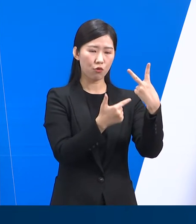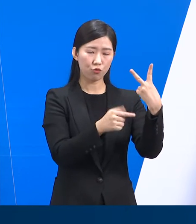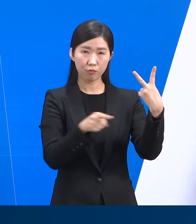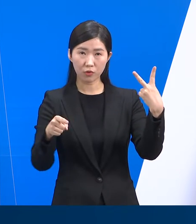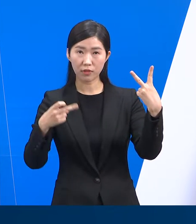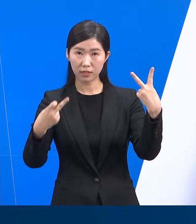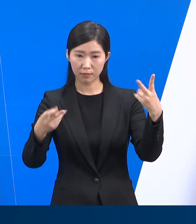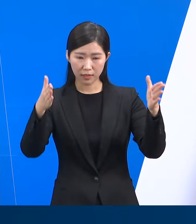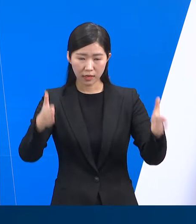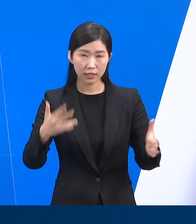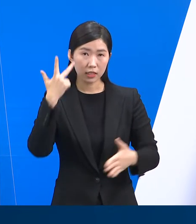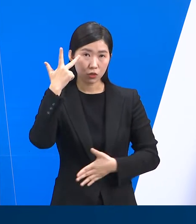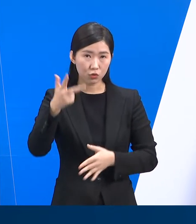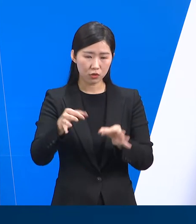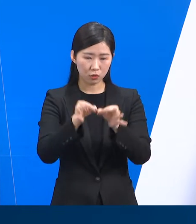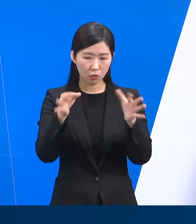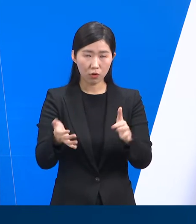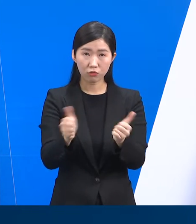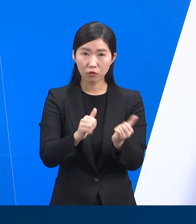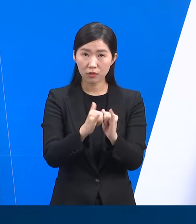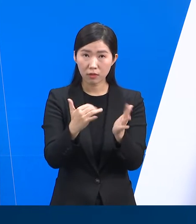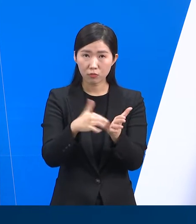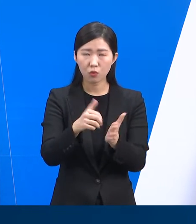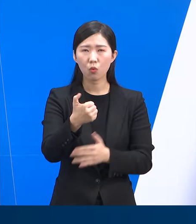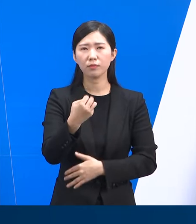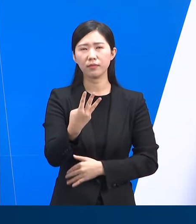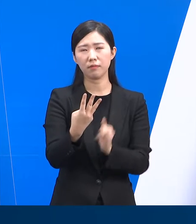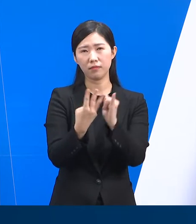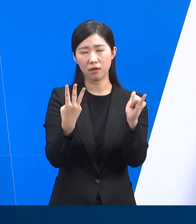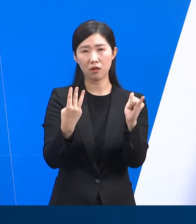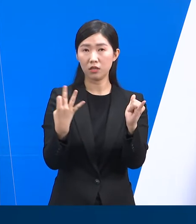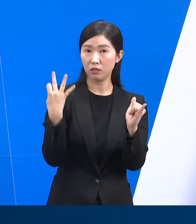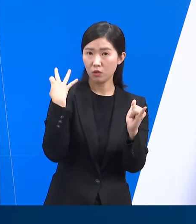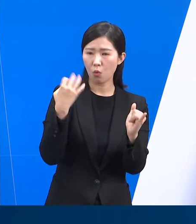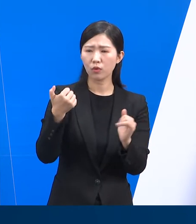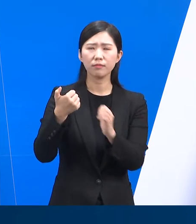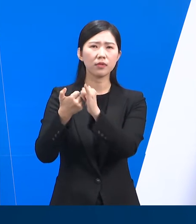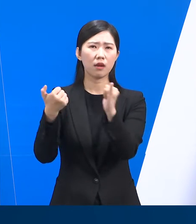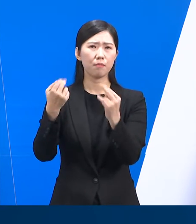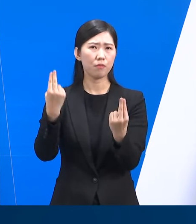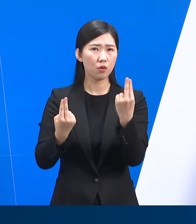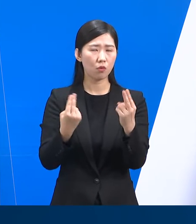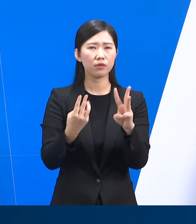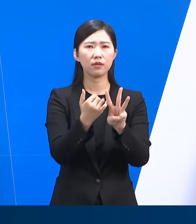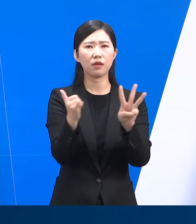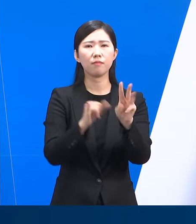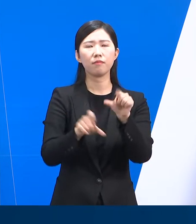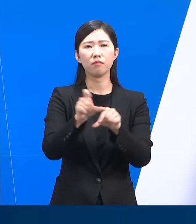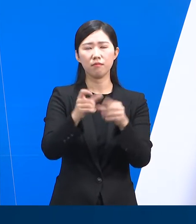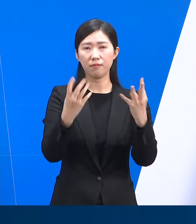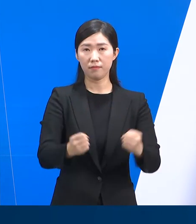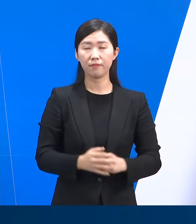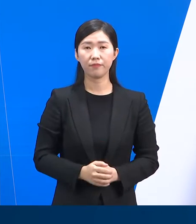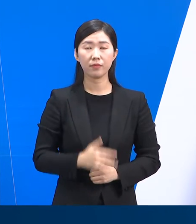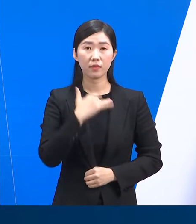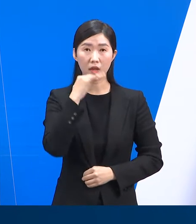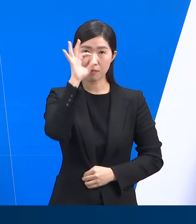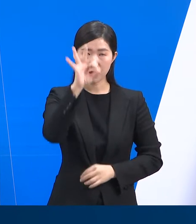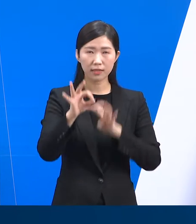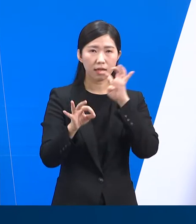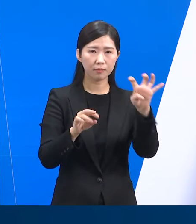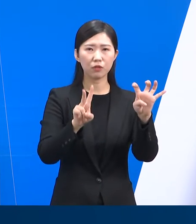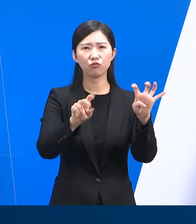한 주간 발생한 도내 사망자는 53명으로 전주 50명 대비 3명 증가했습니다. 연령별로 보면